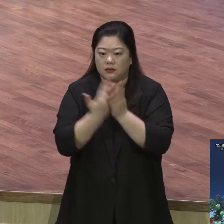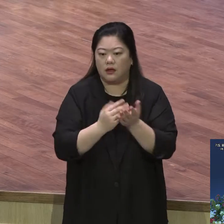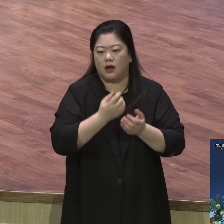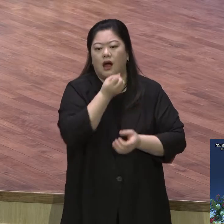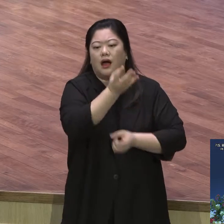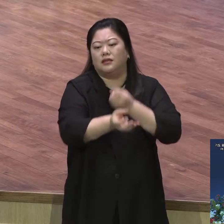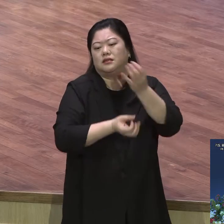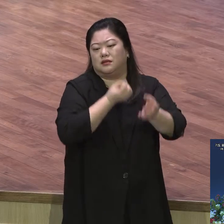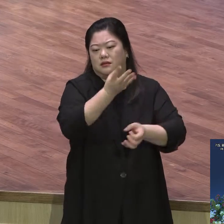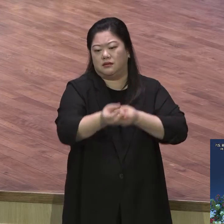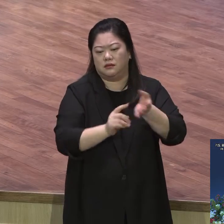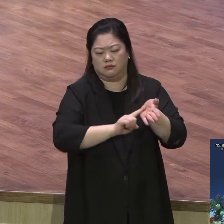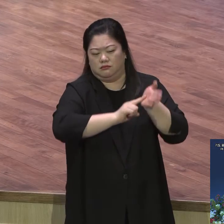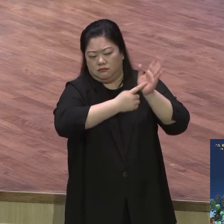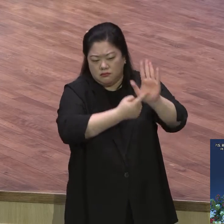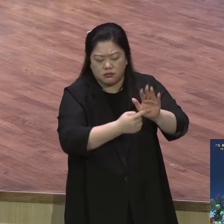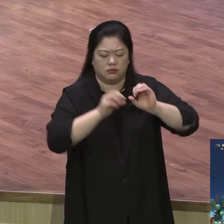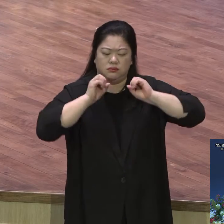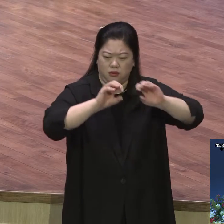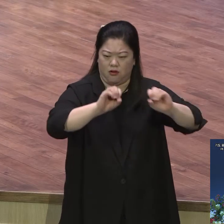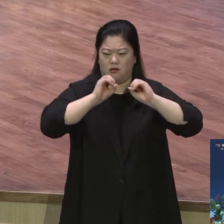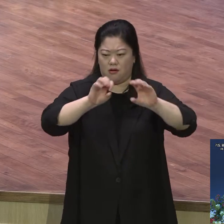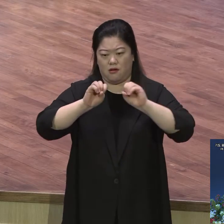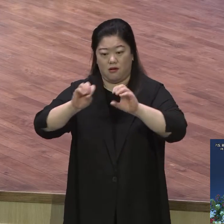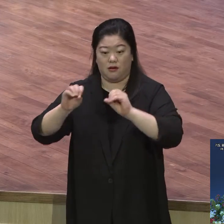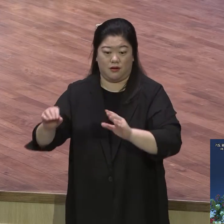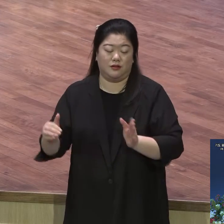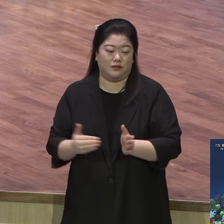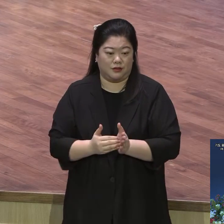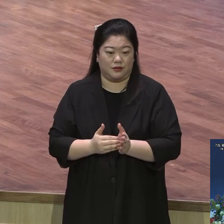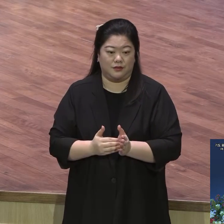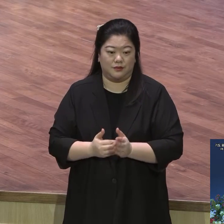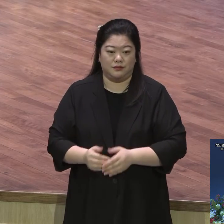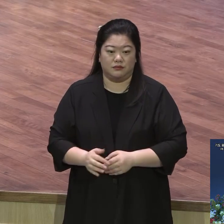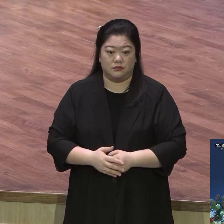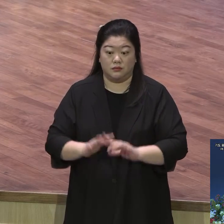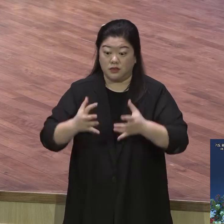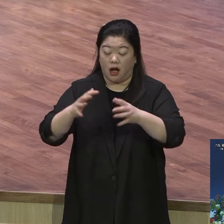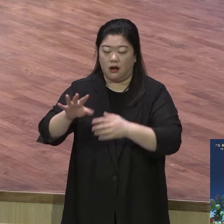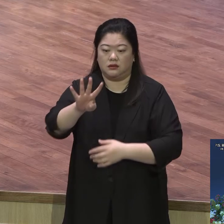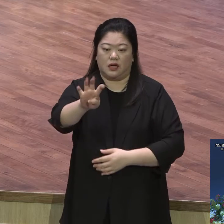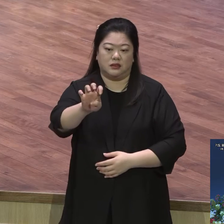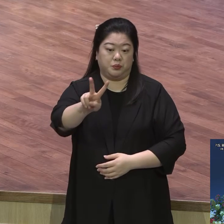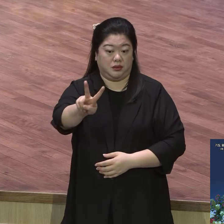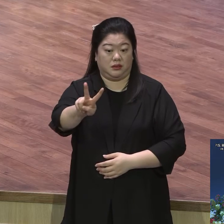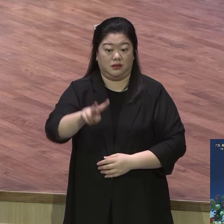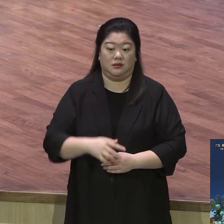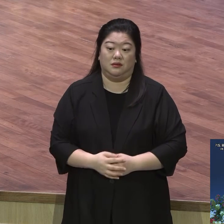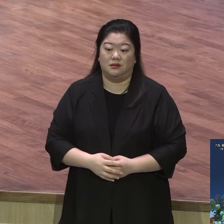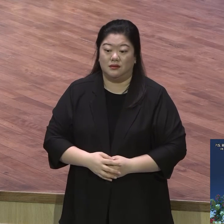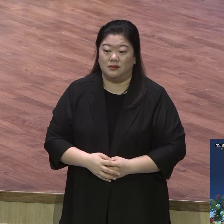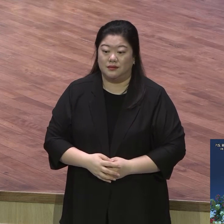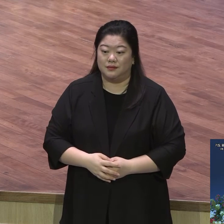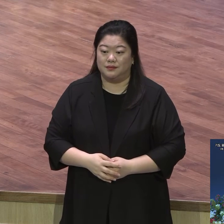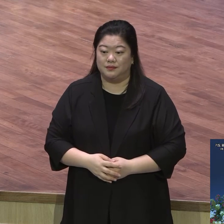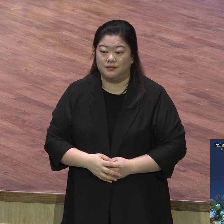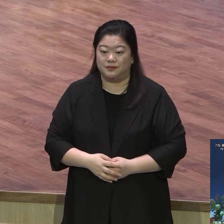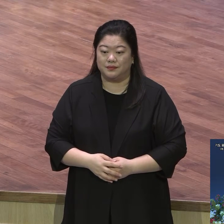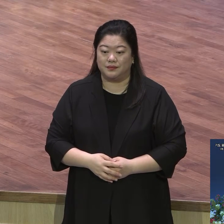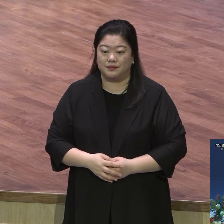많은 은혜를 끼치고 많은 하나님께 영광을 돌리는 그런 사역을 했어요.